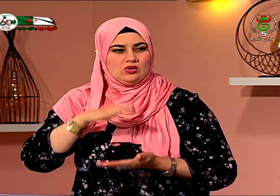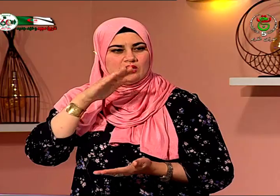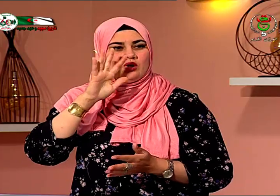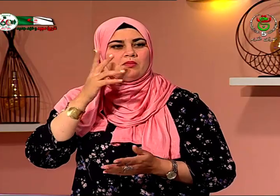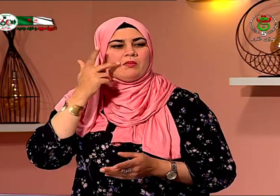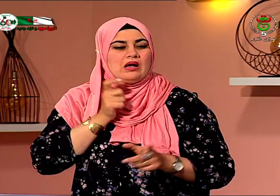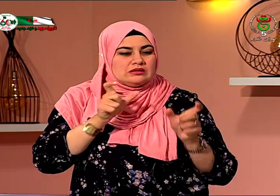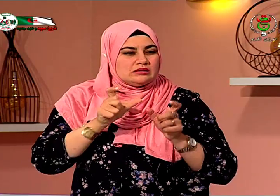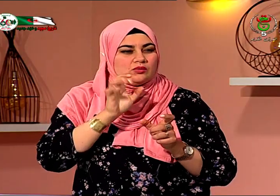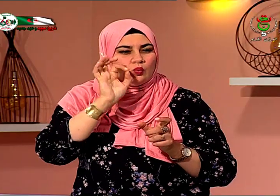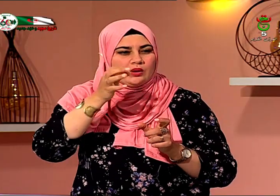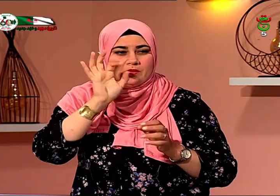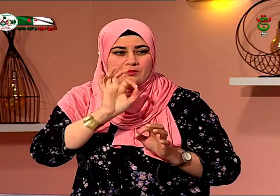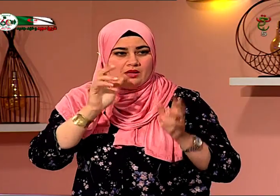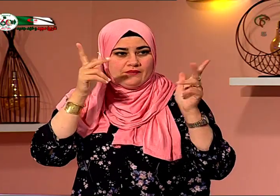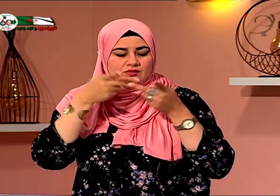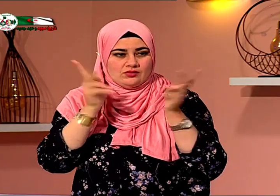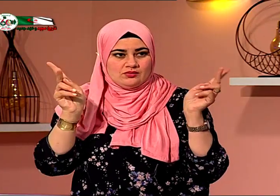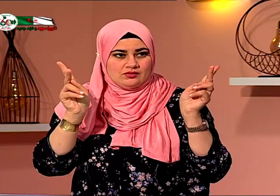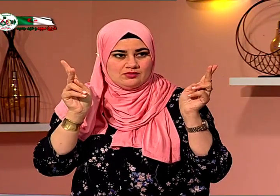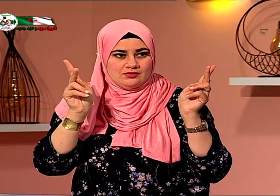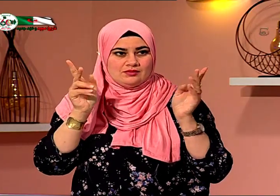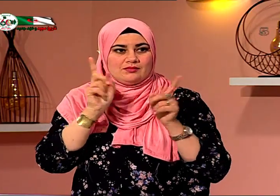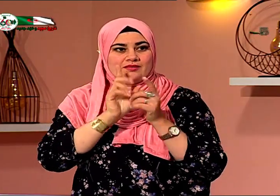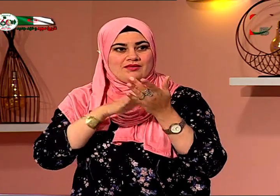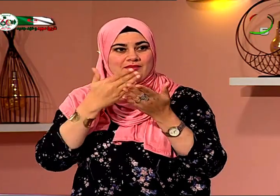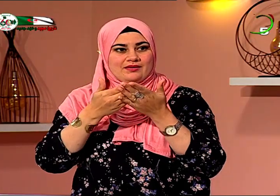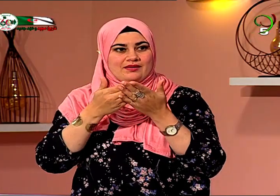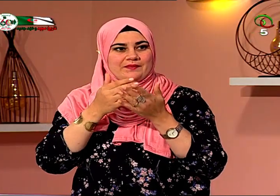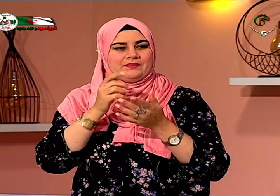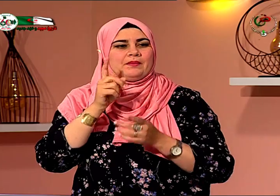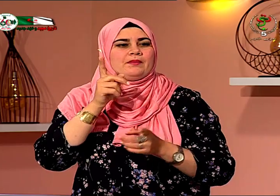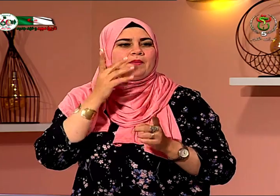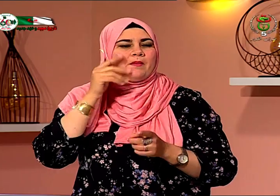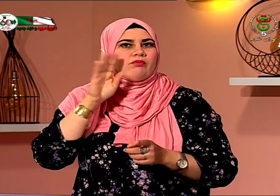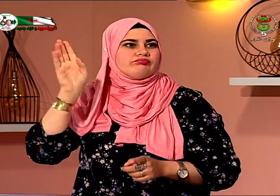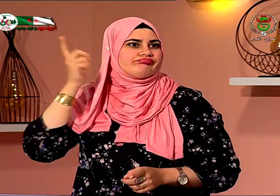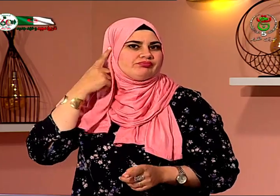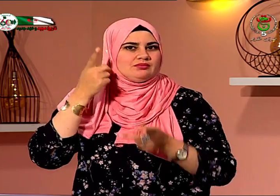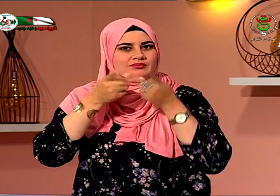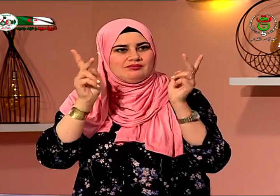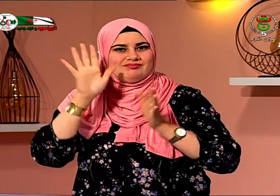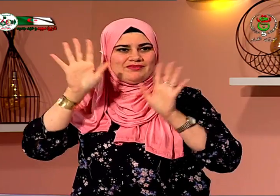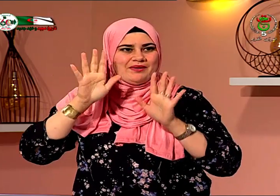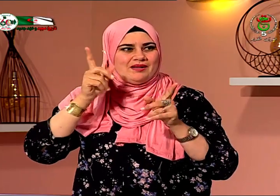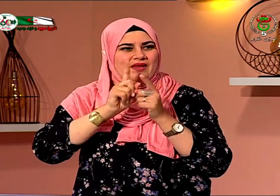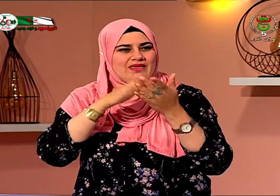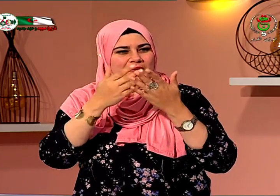شيئا عندما كبرت والدي عفوا نعم نعم عندما كبرت يعني